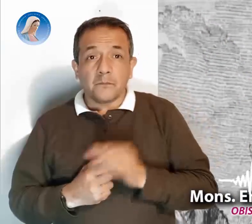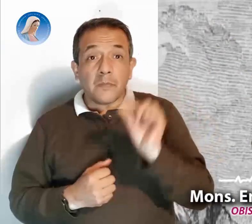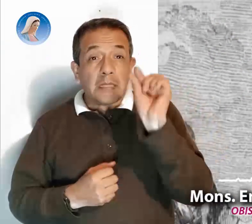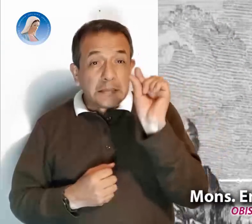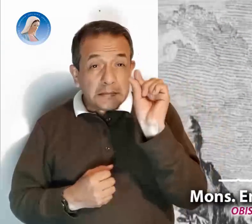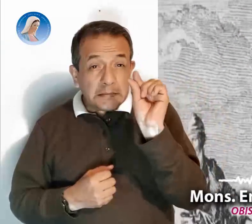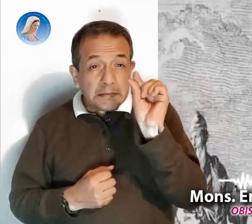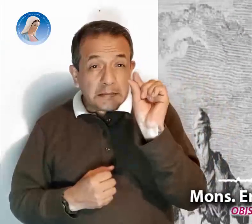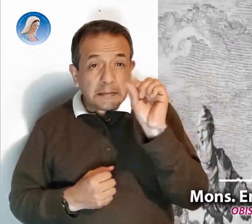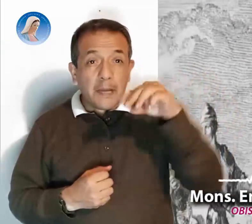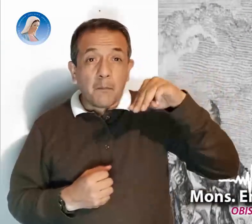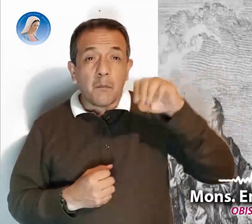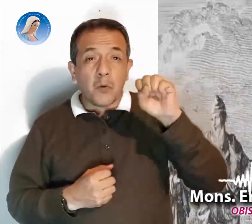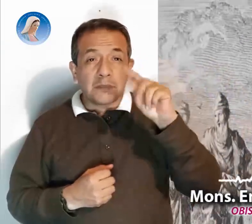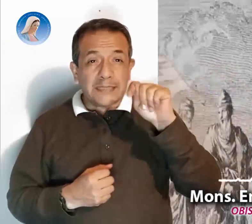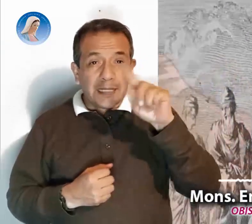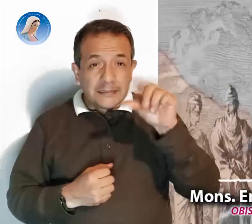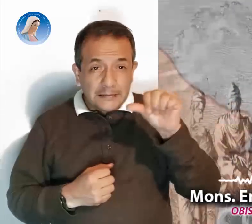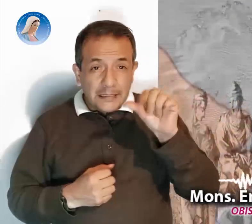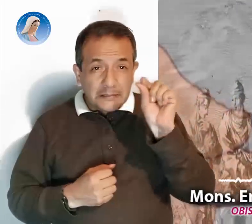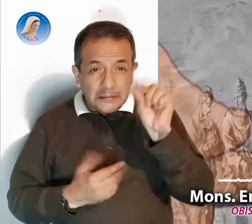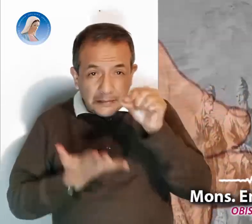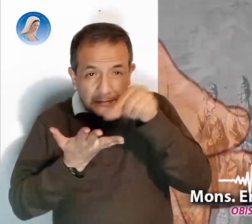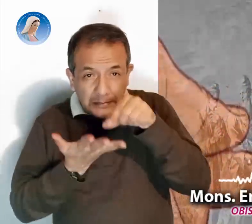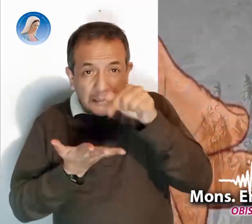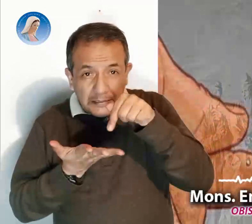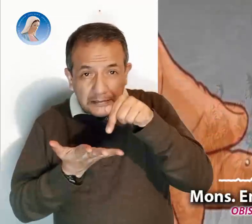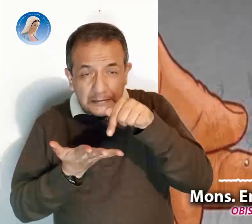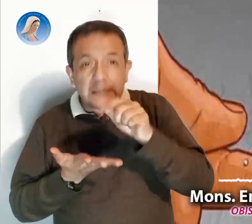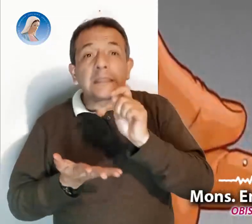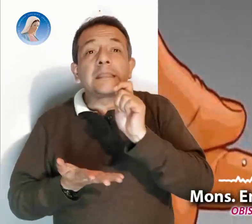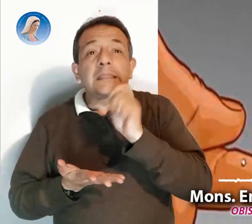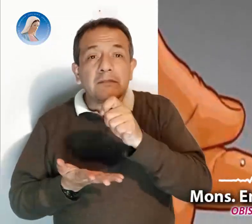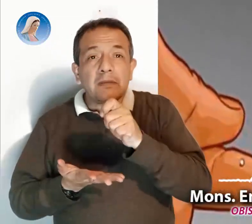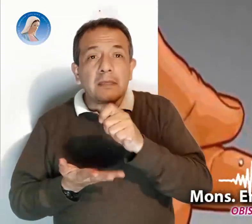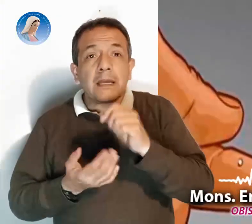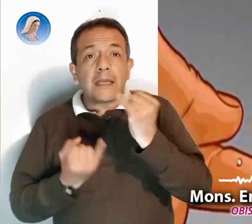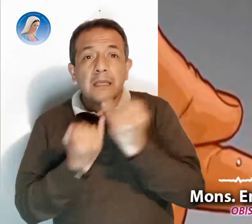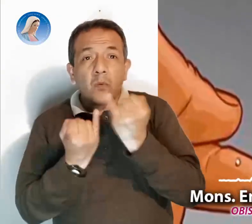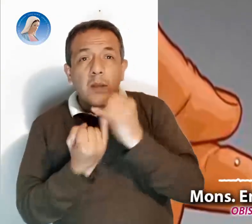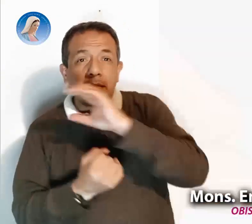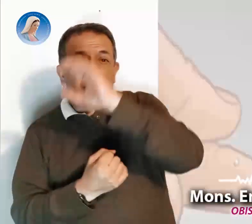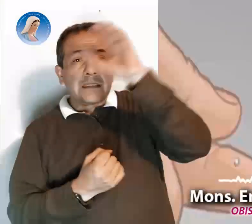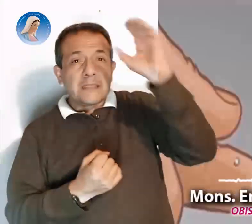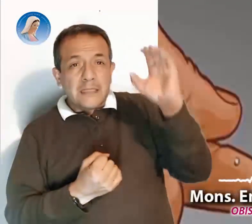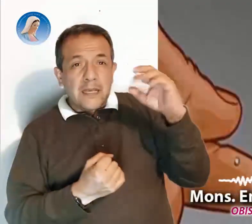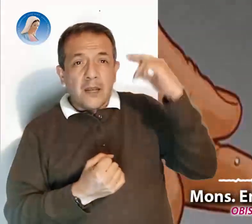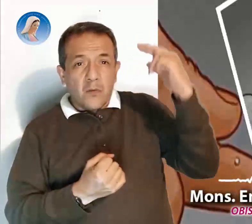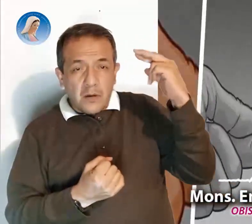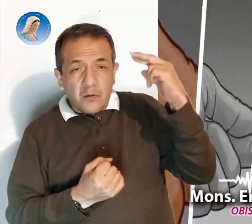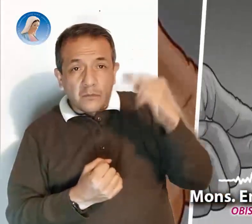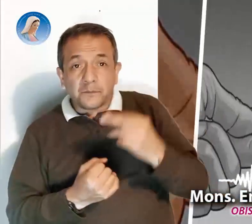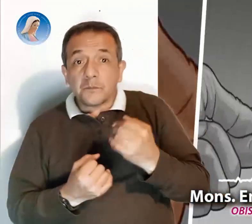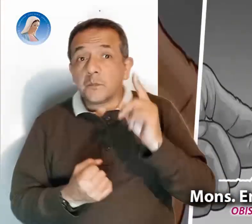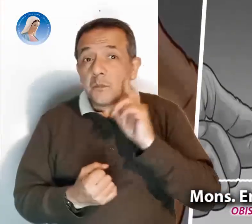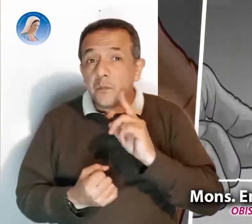de mostaza se transforma en señal de lo que será el reino de los cielos. La olvidada labor de una mujer que